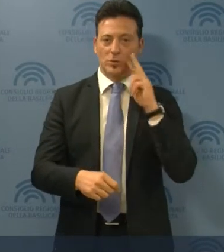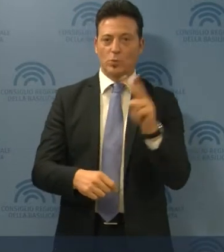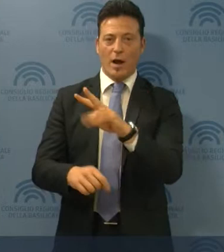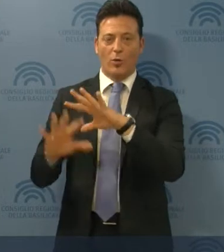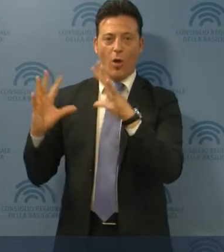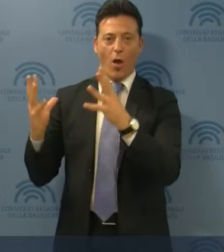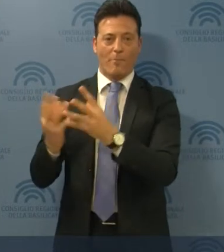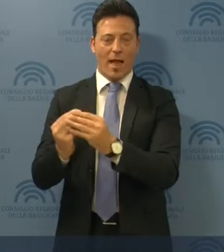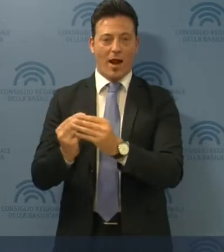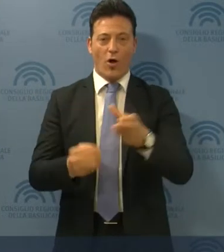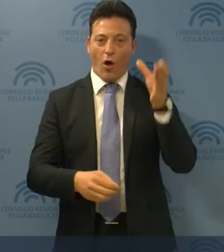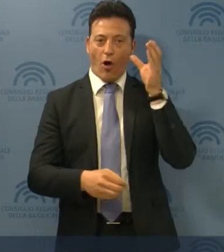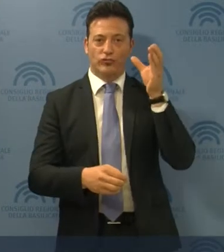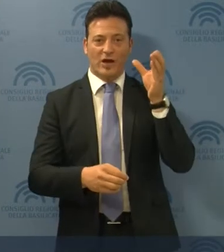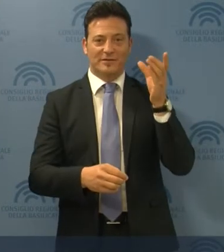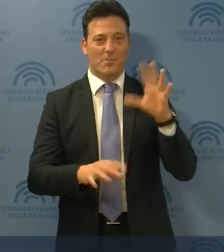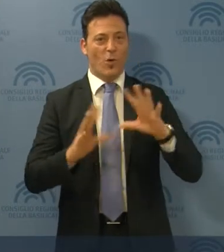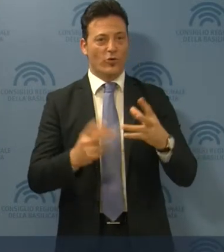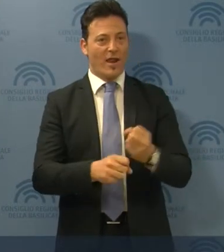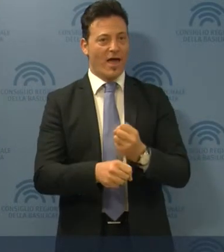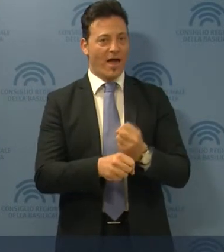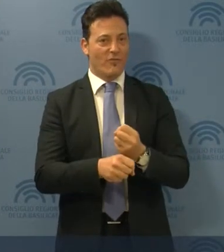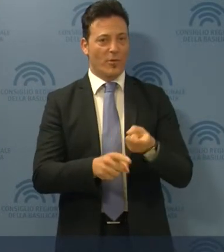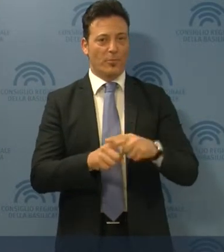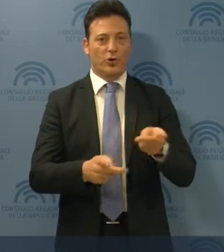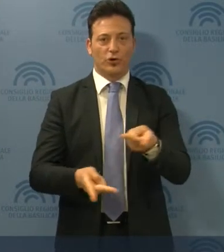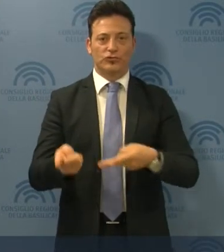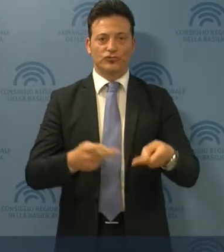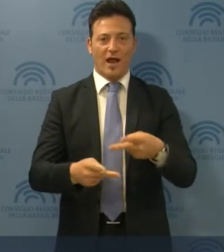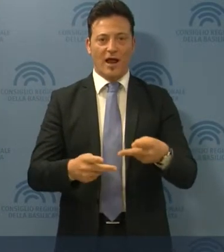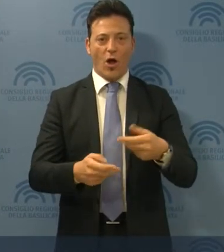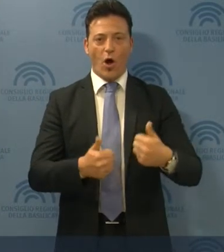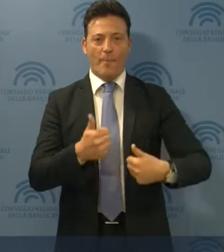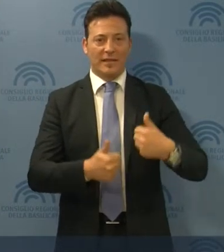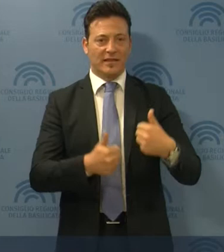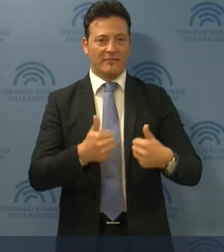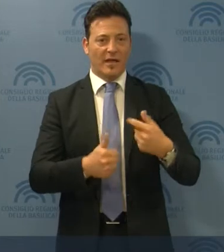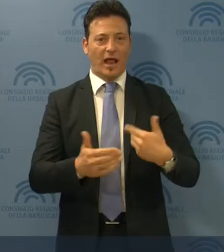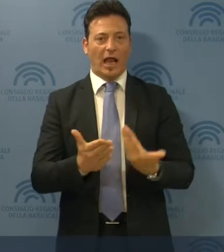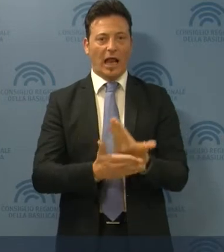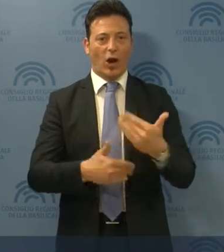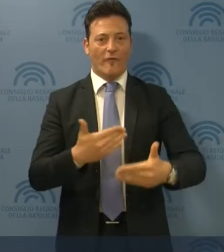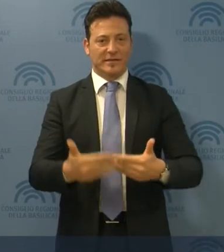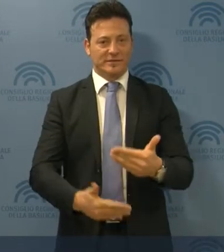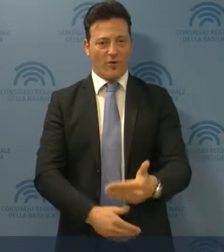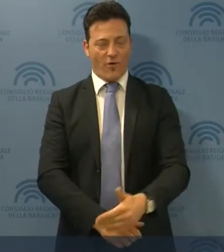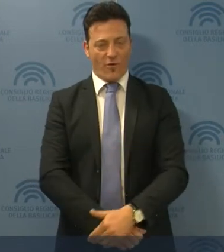globale, la conoscenza con il mondo del lavoro, la ricerca alla competitività e all'innovazione.